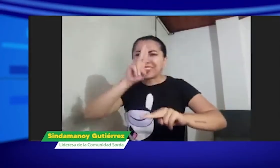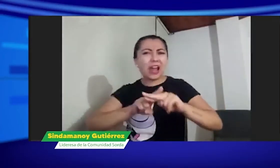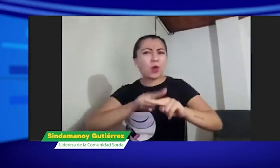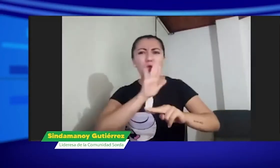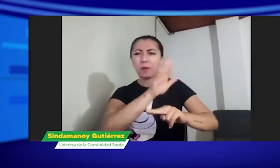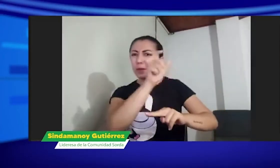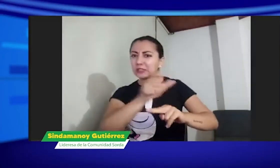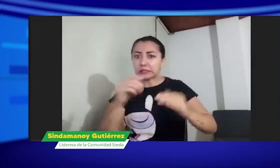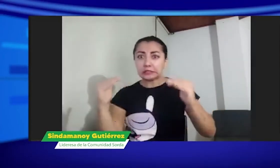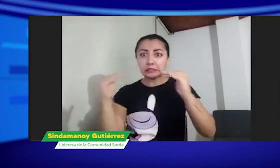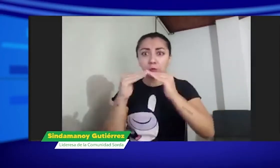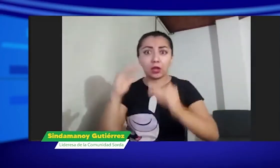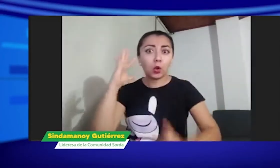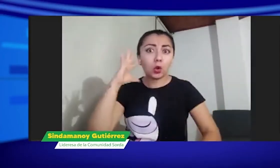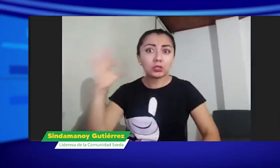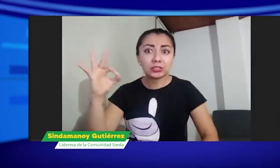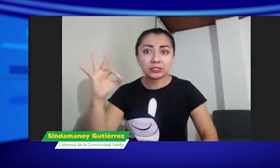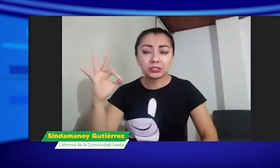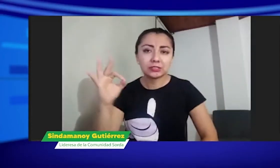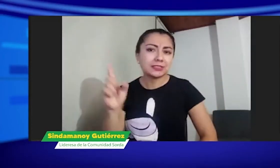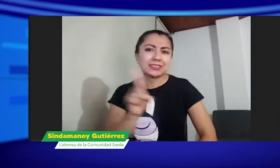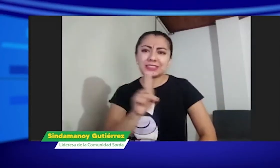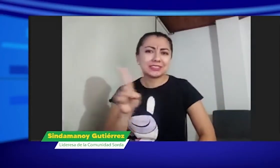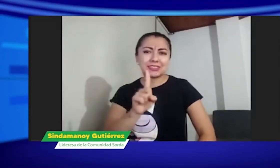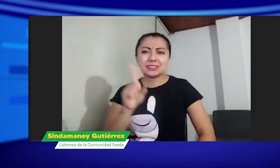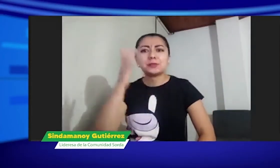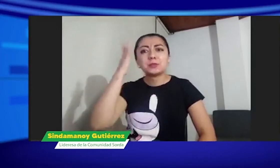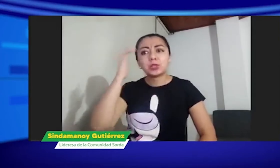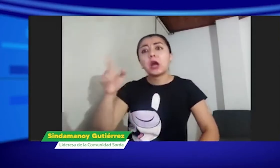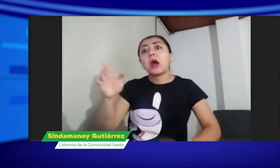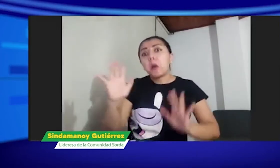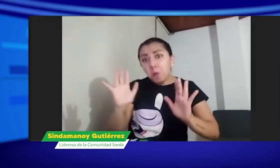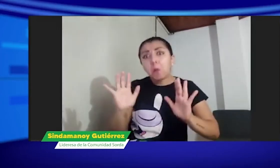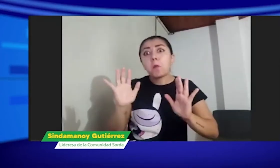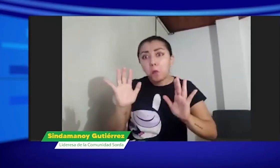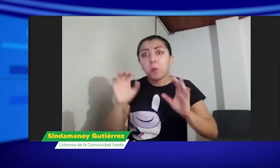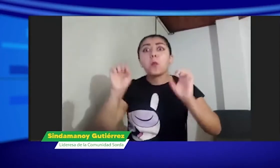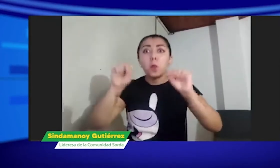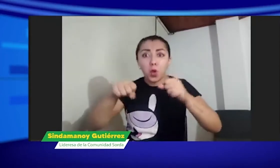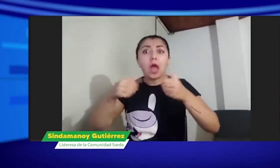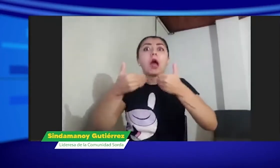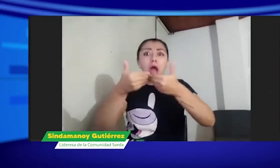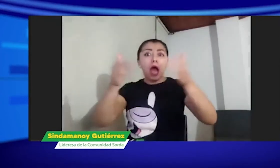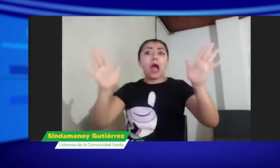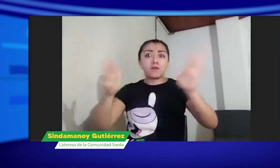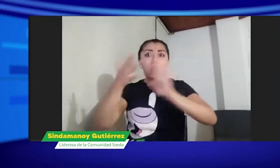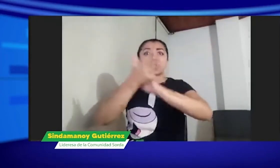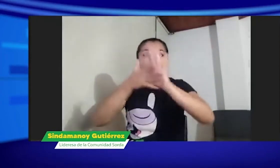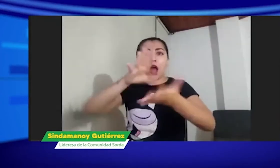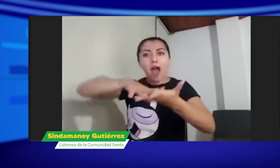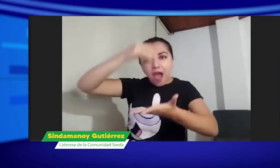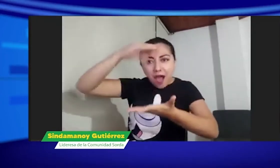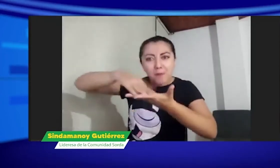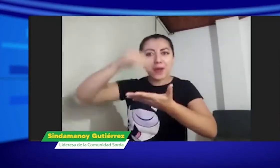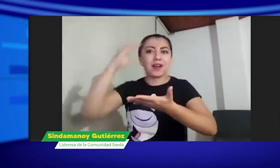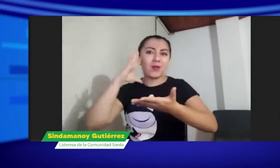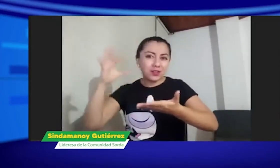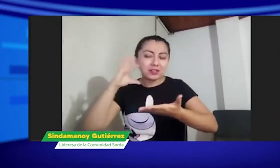tridimensional y todos los parámetros de la lengua de señas que no manejan los oyentes. Claro, la lengua de señas está